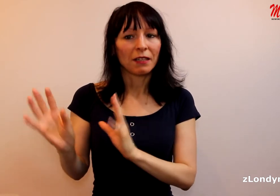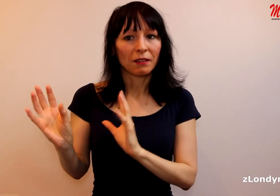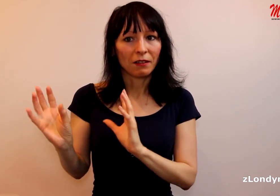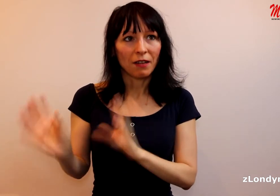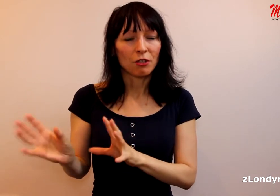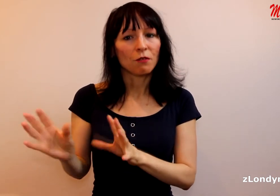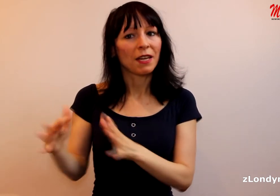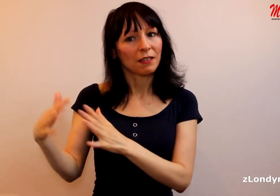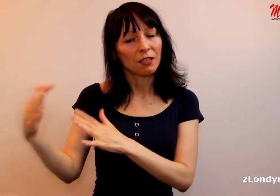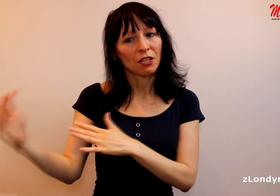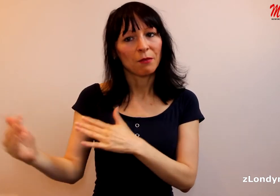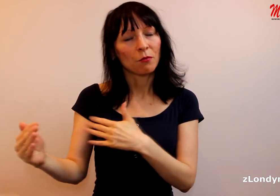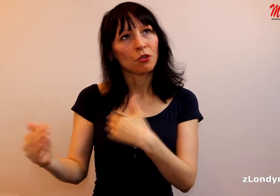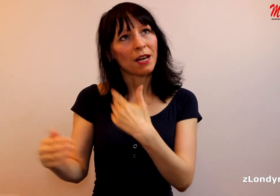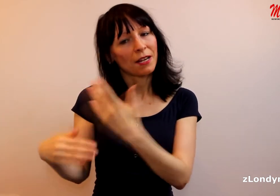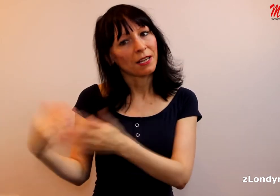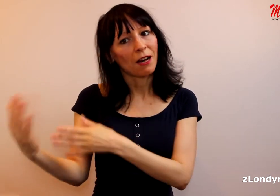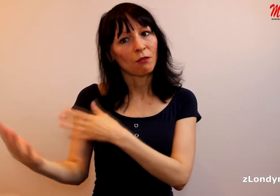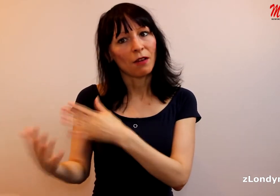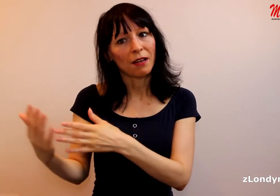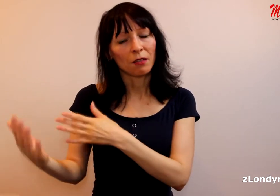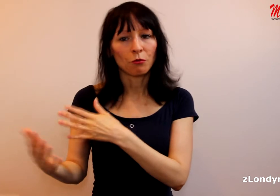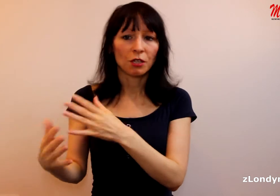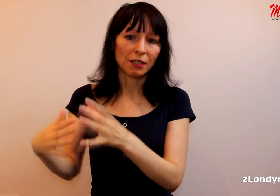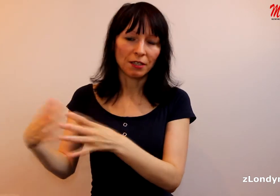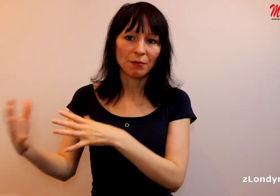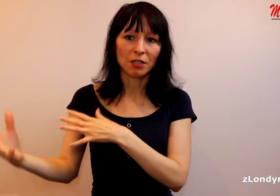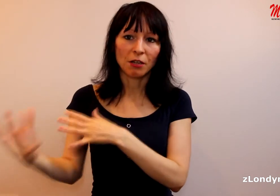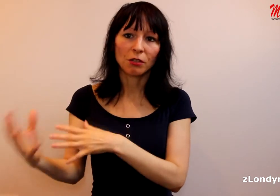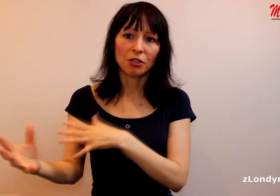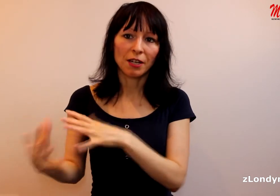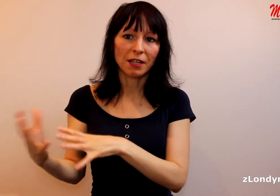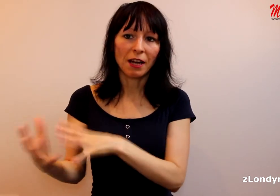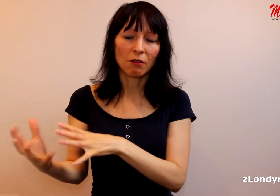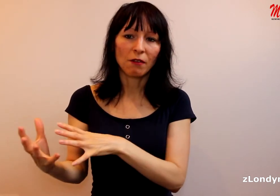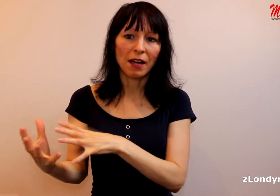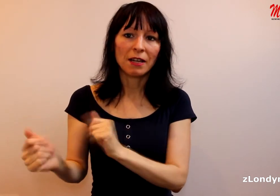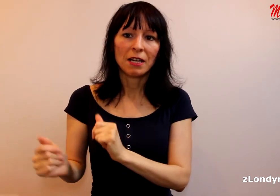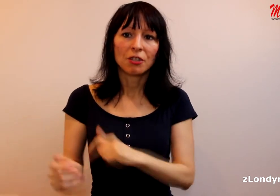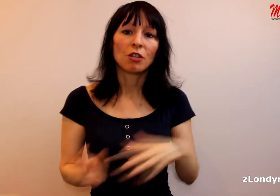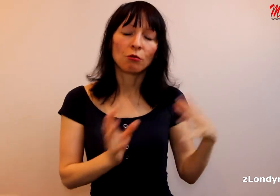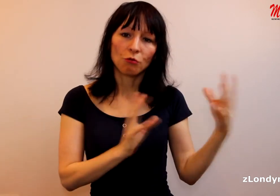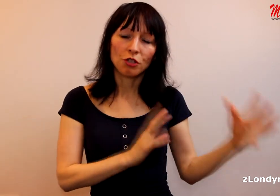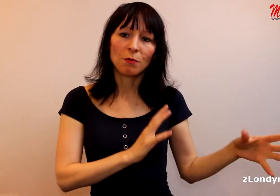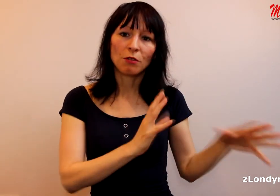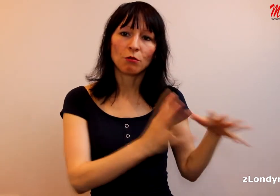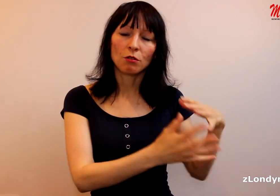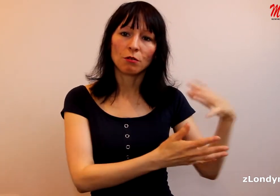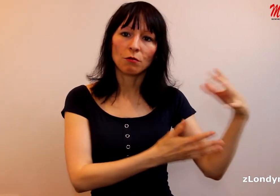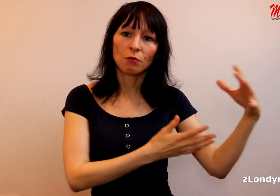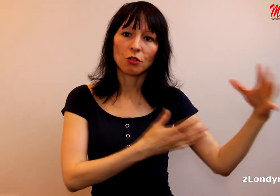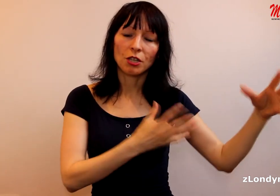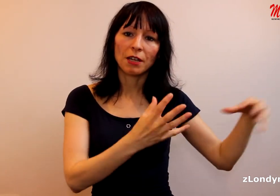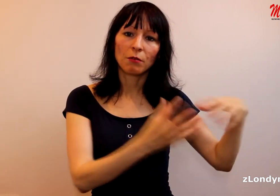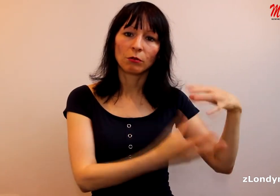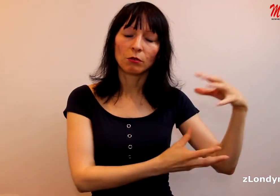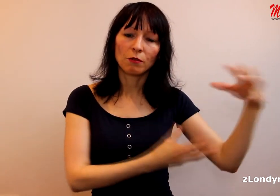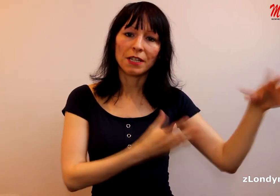levicoví a řekla bych možná radikálové, nebudu říkat extremistového, takže radikálové. Čili o GB News určitě to tvrdé